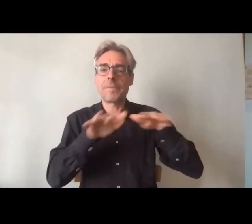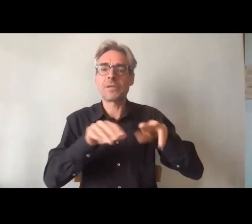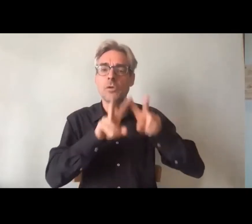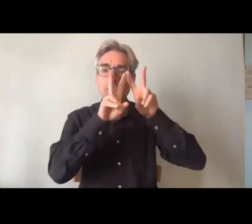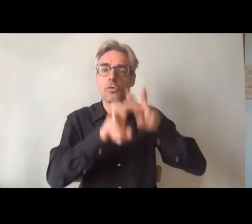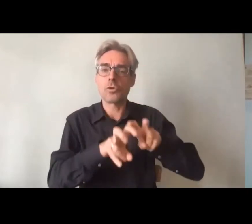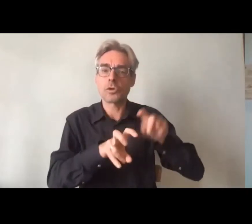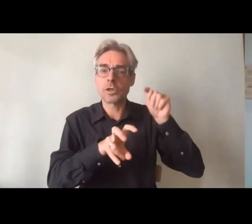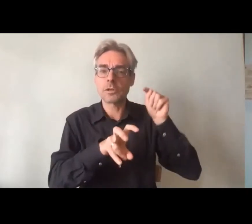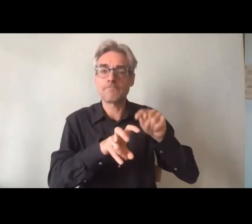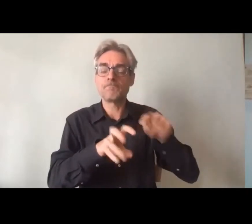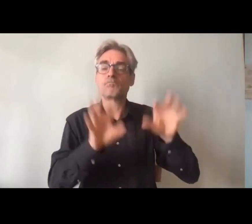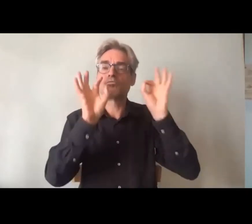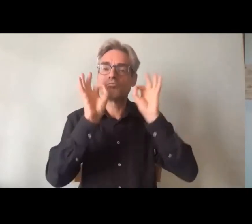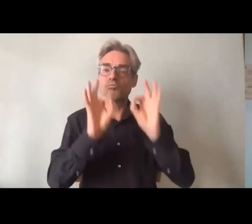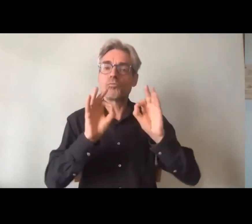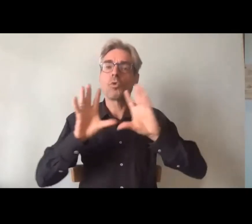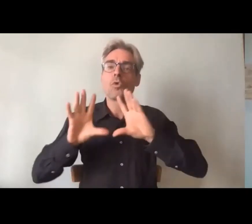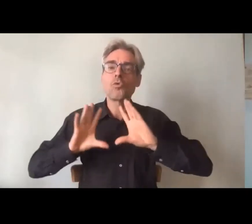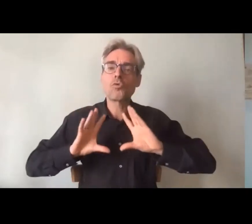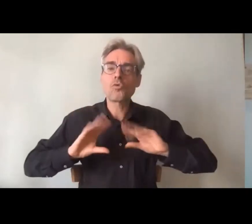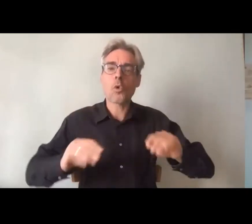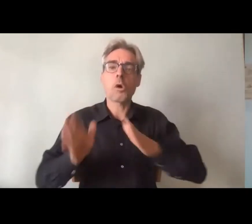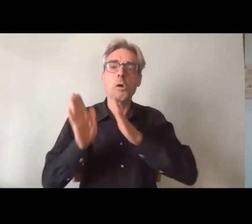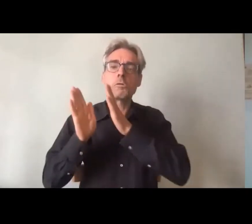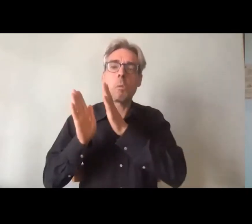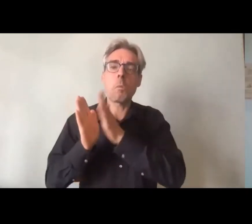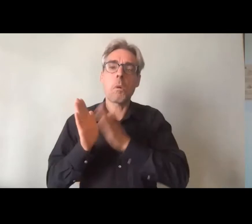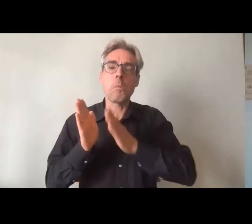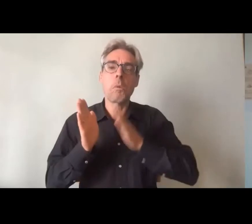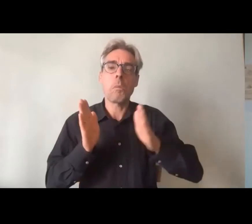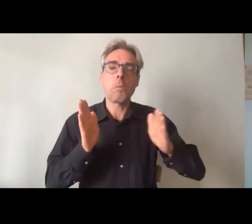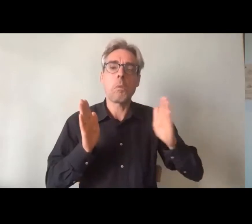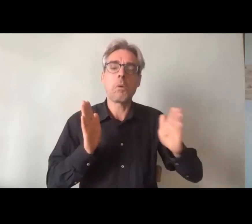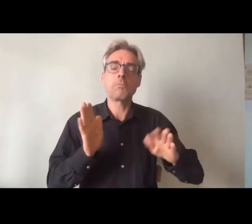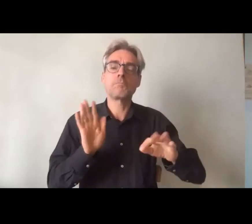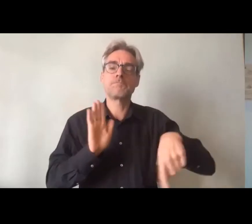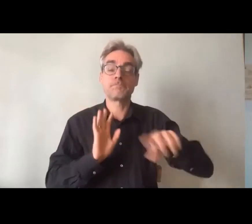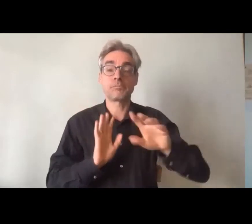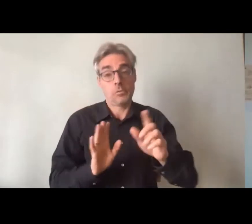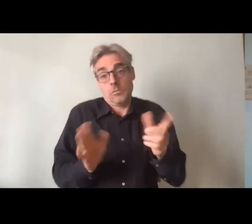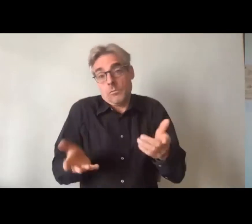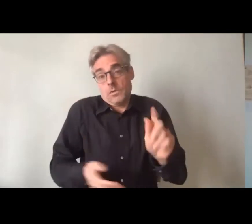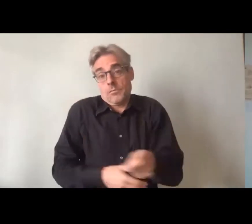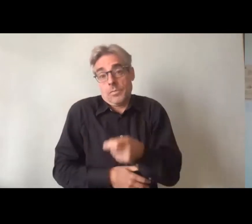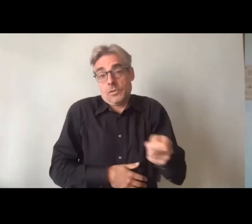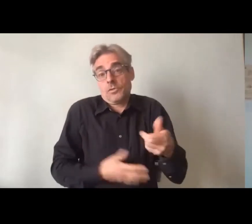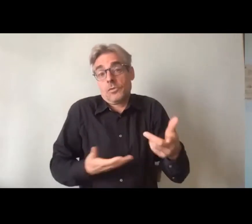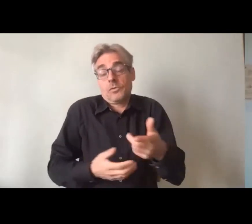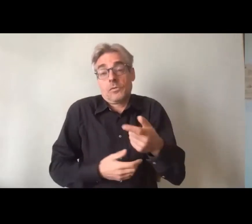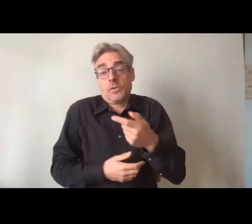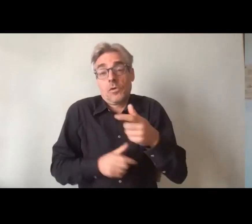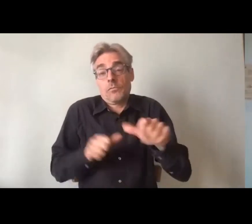concrète, très rigoureuse. Et donc, automatiquement, pour mener